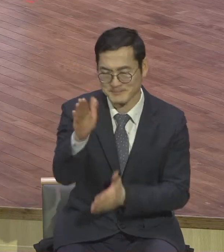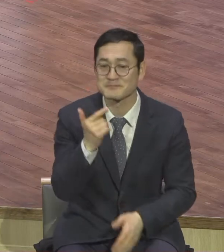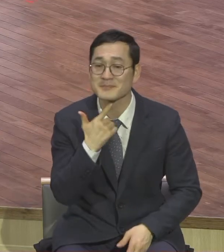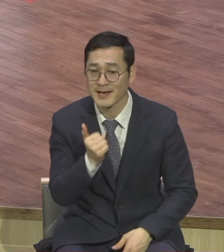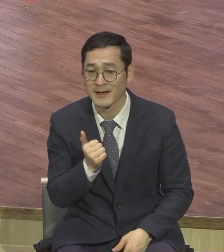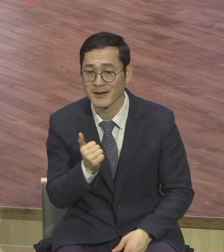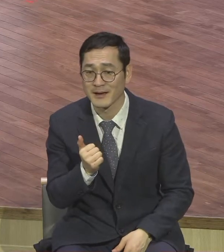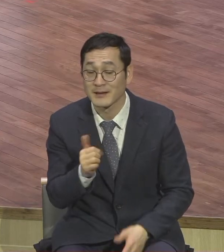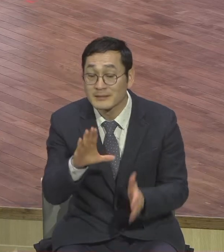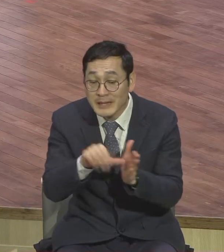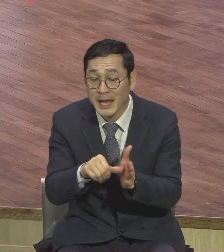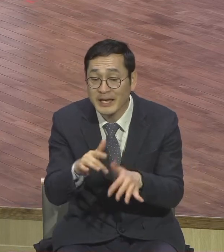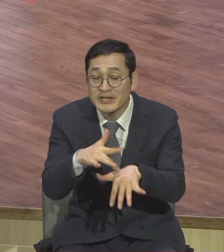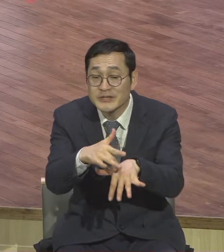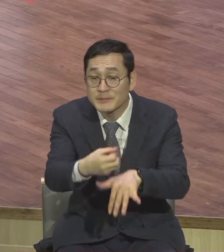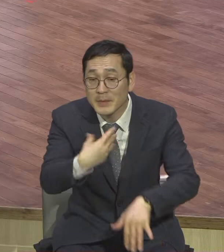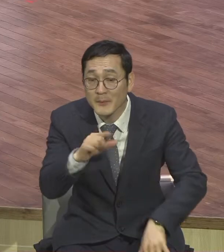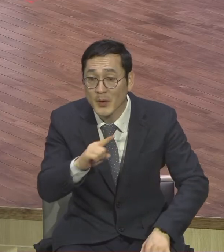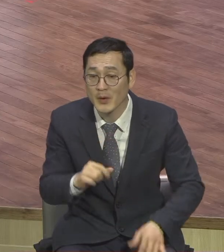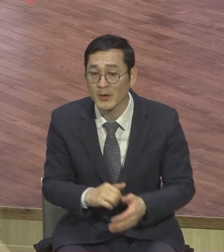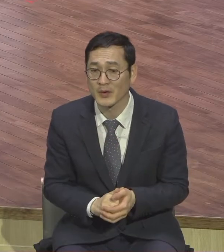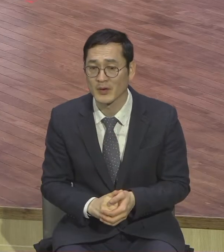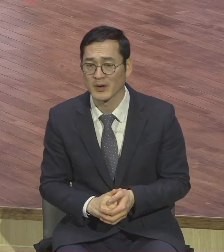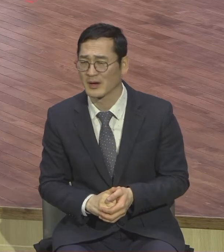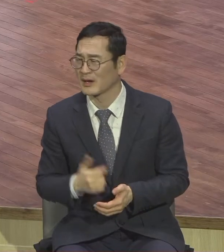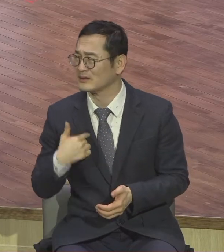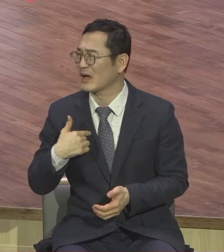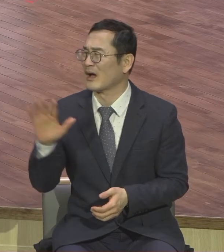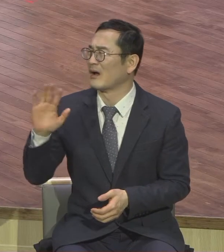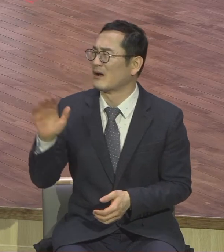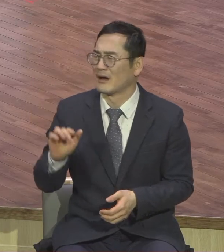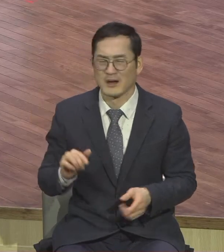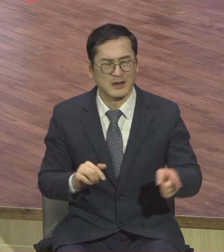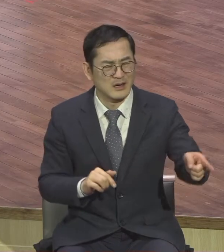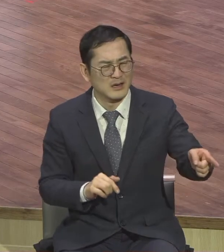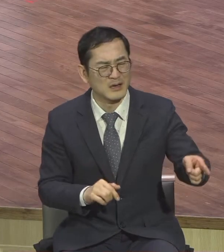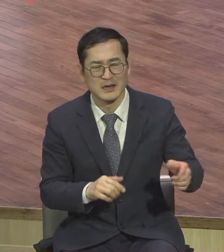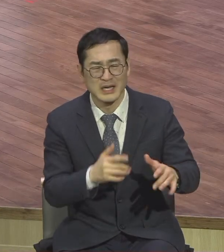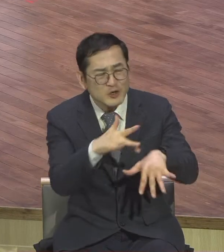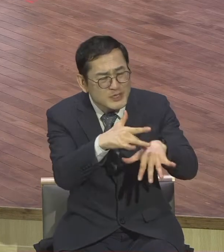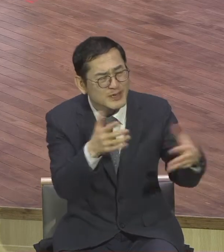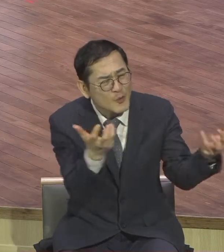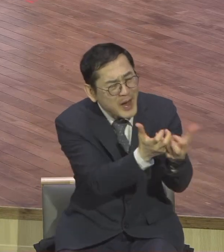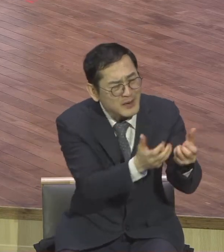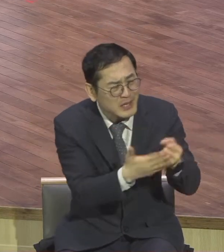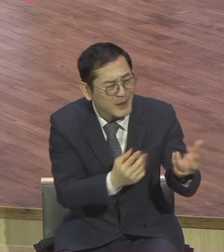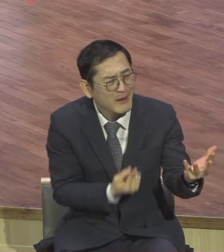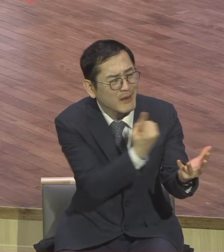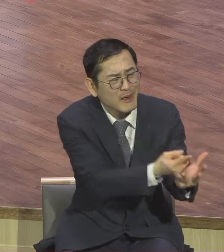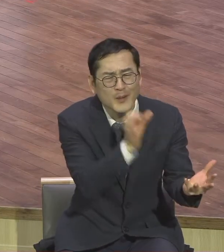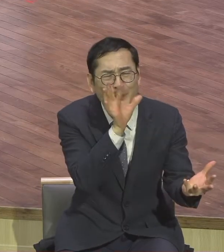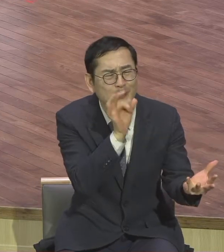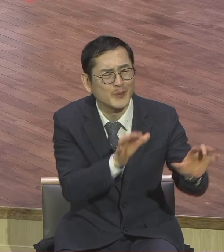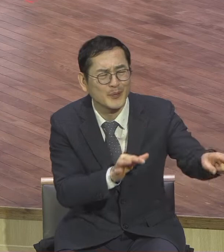말입니다 갈 데가 없대 너무 많았어요 절감 가라 너무 많아서 못 간대요 자리가 없대요 자리가